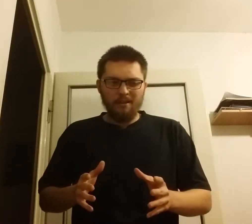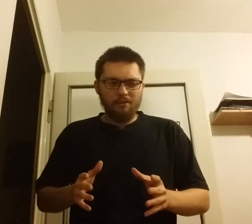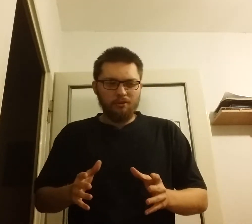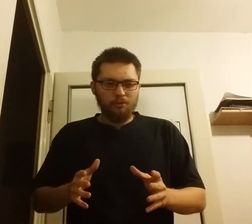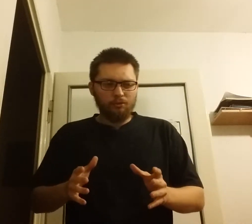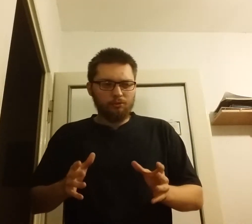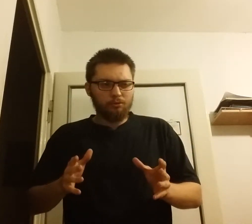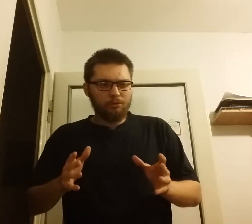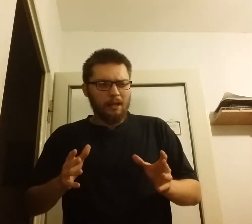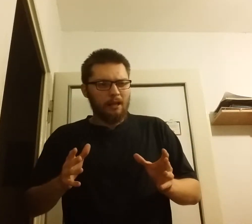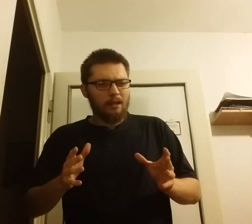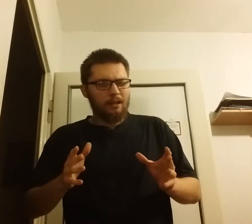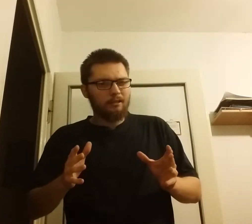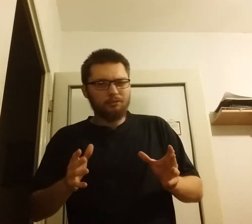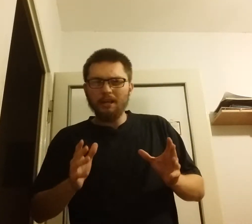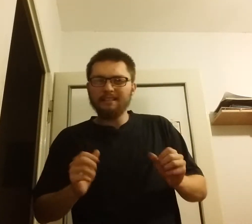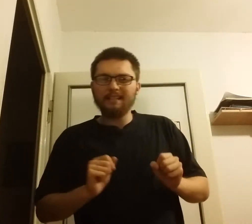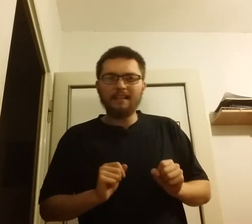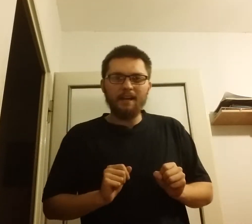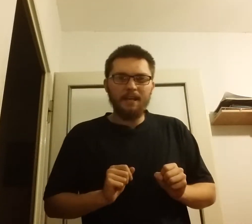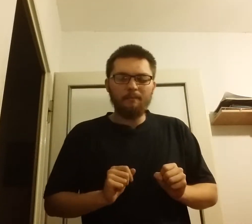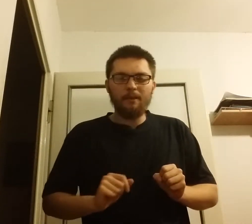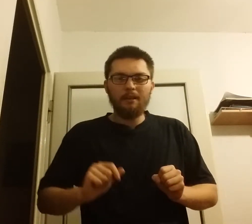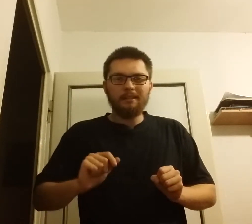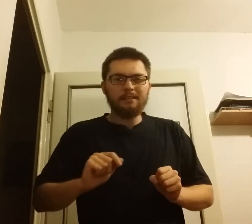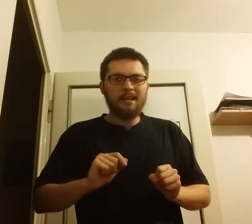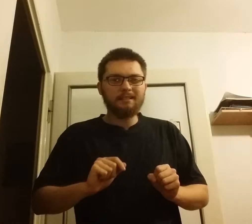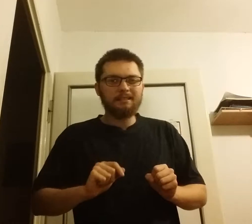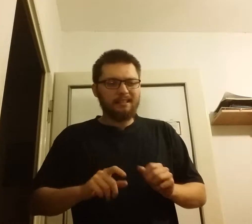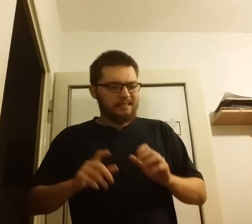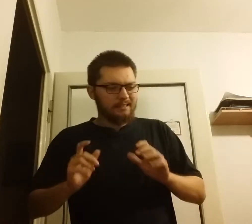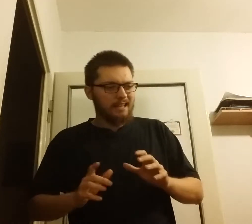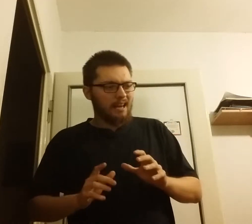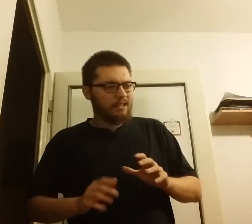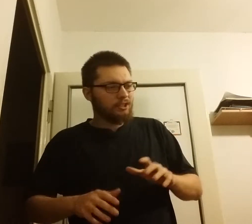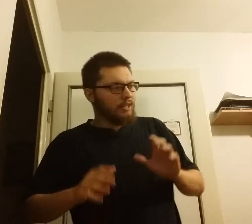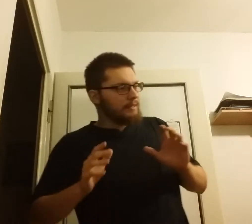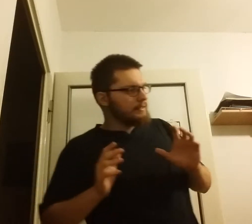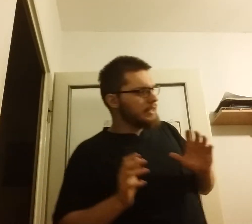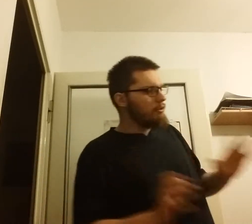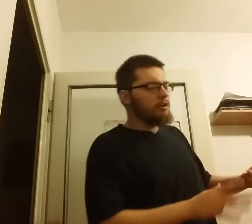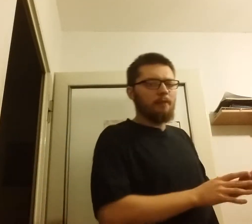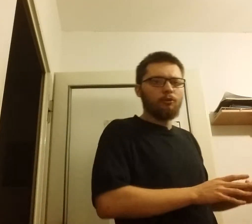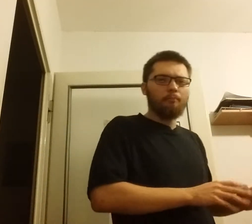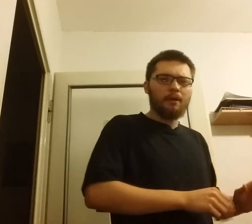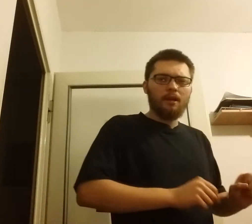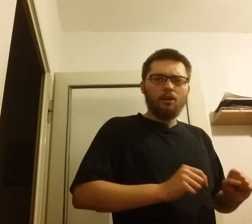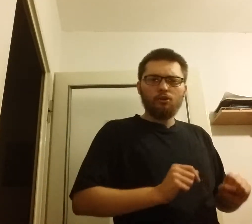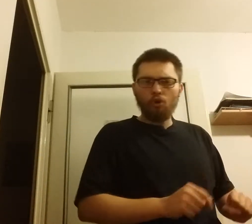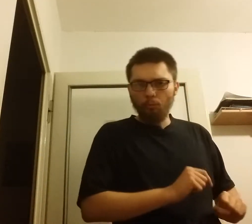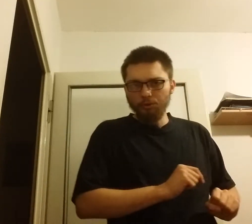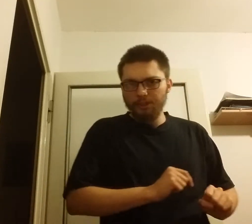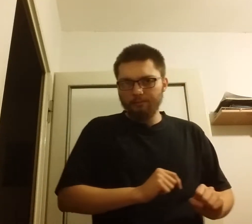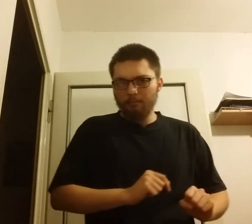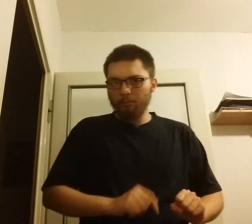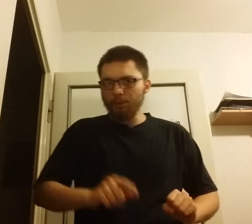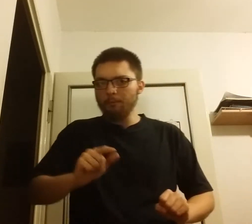której zadaniem jest zalać całą Europę komunizmem. Bo musimy